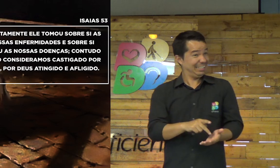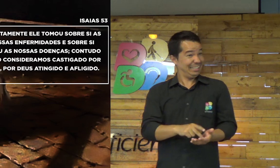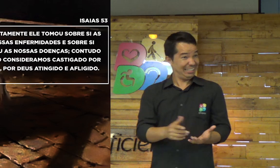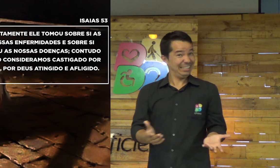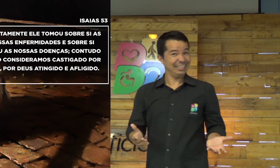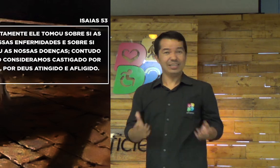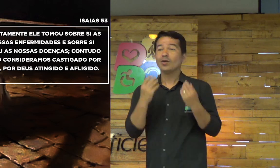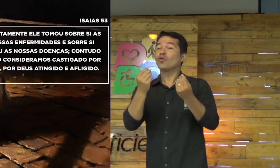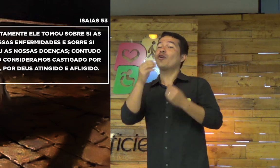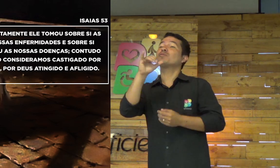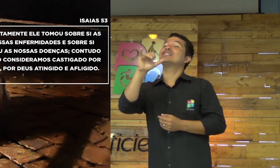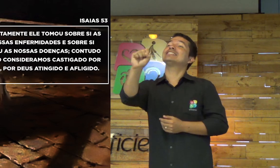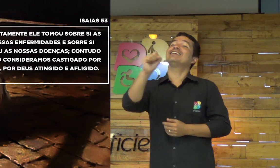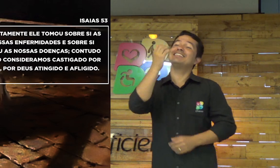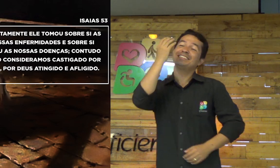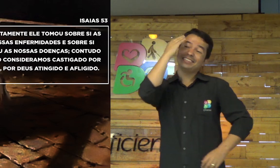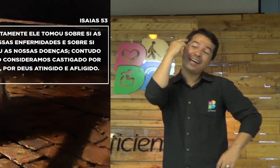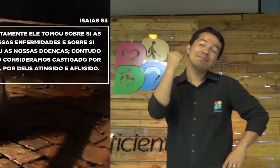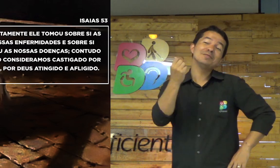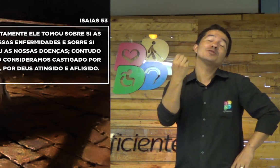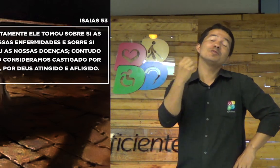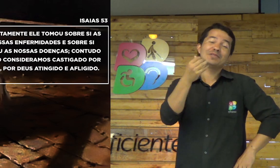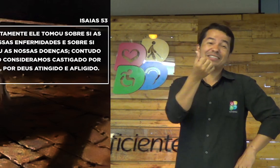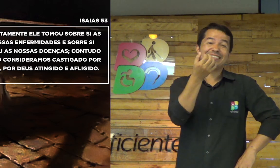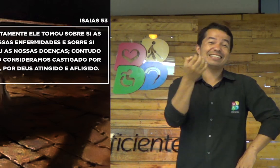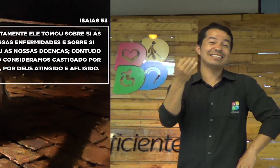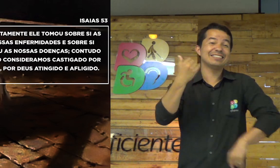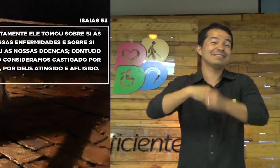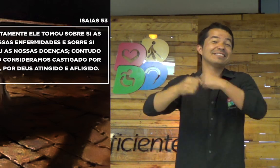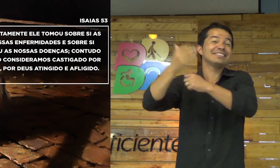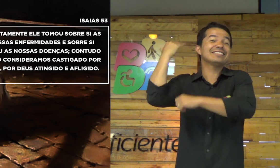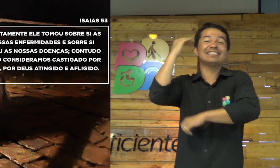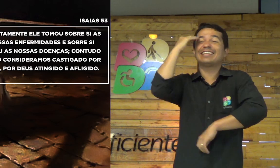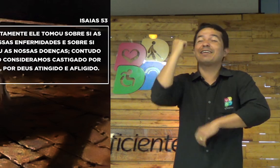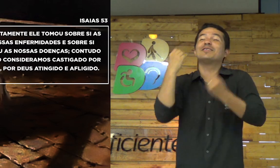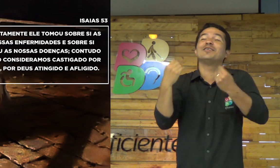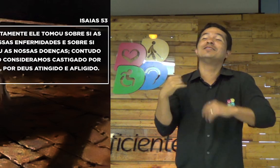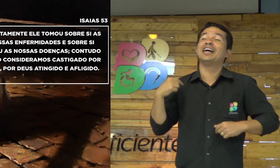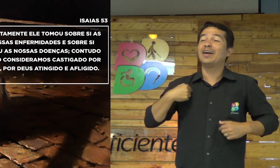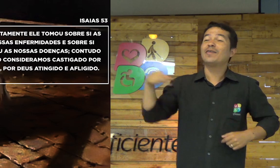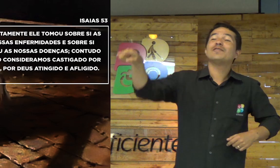Isso é muito sério. Como que Isaías sabia disso 600 anos antes?